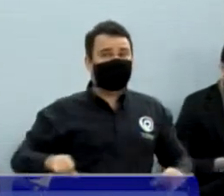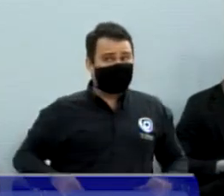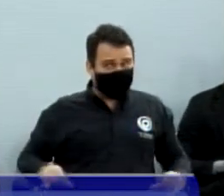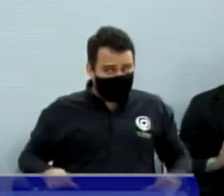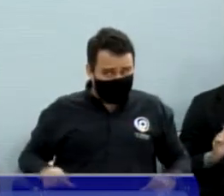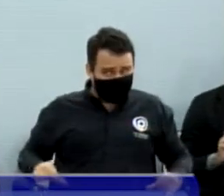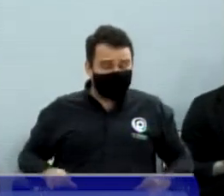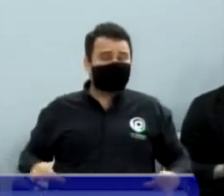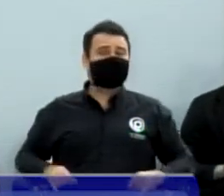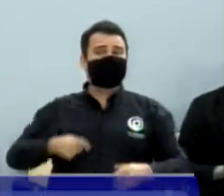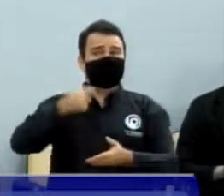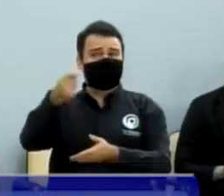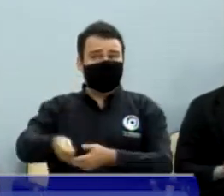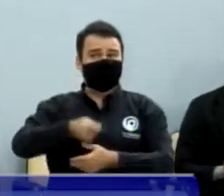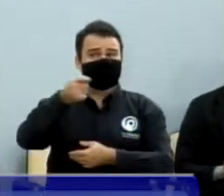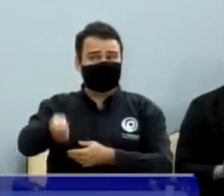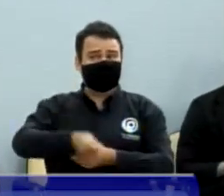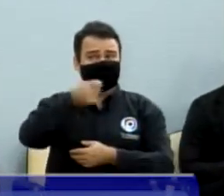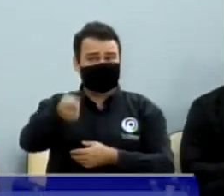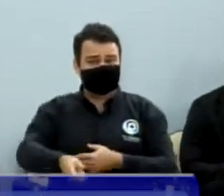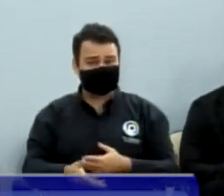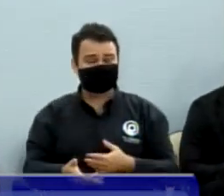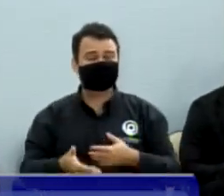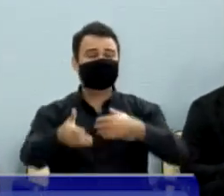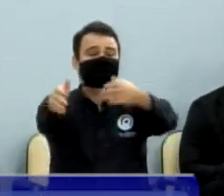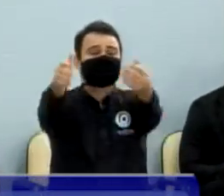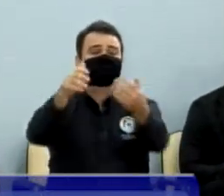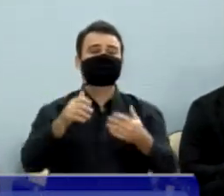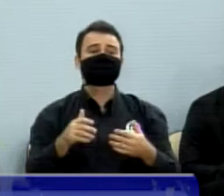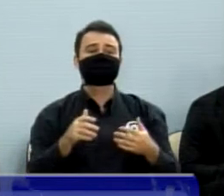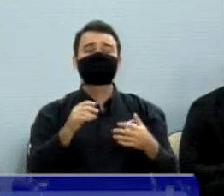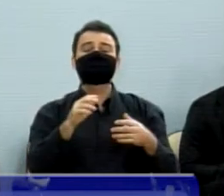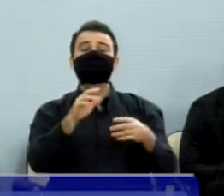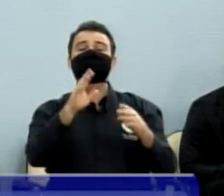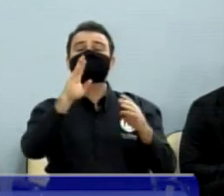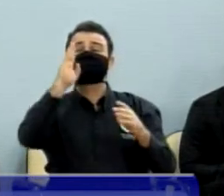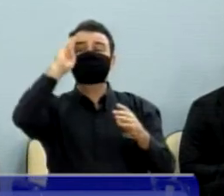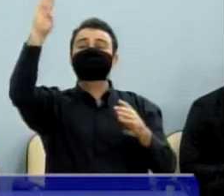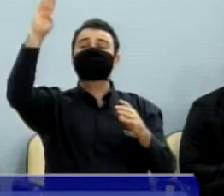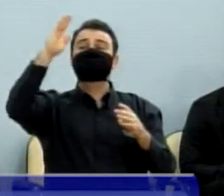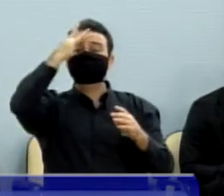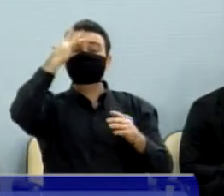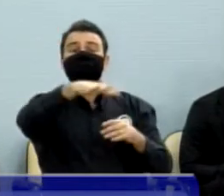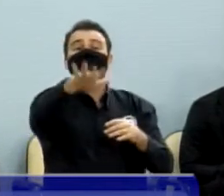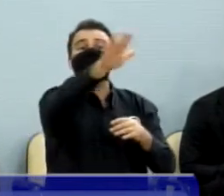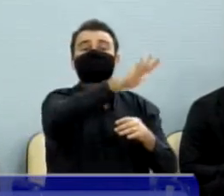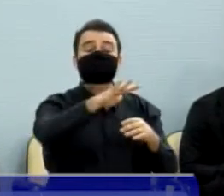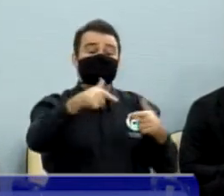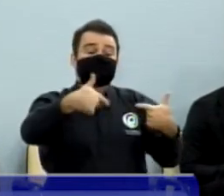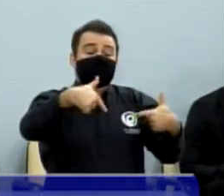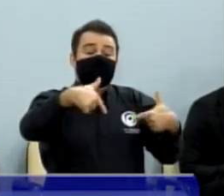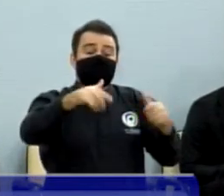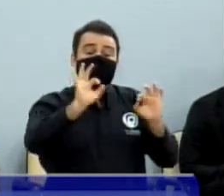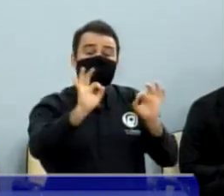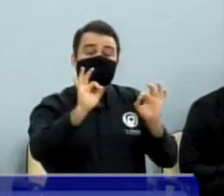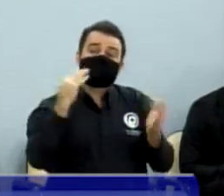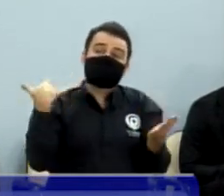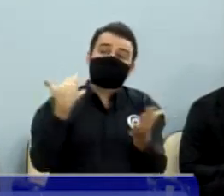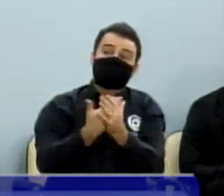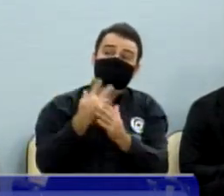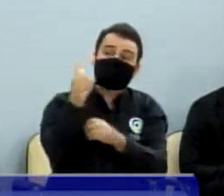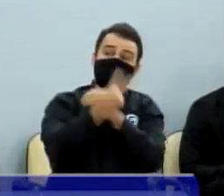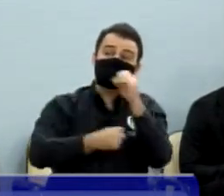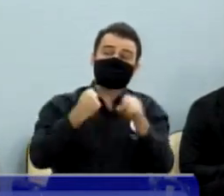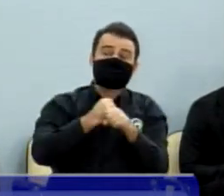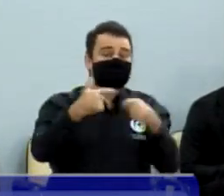Principalmente para aquele munícipe que estava impedido de funcionar e mesmo assim teve que pagar taxa de funcionamento. Senhores, se lembram que nós aqui pedimos para isentar